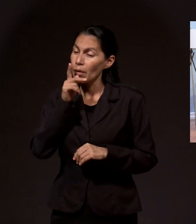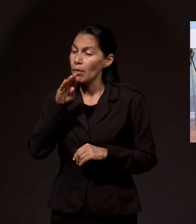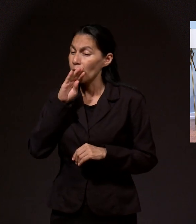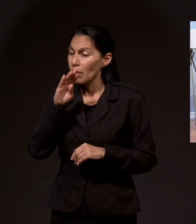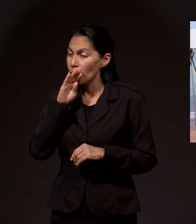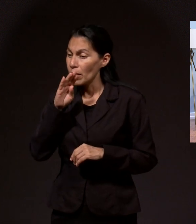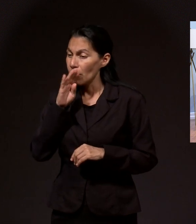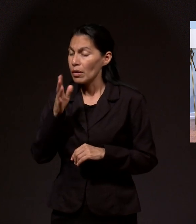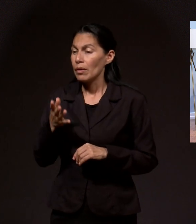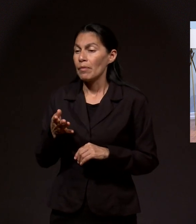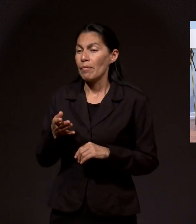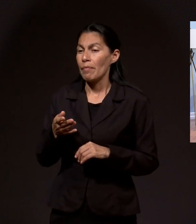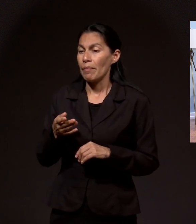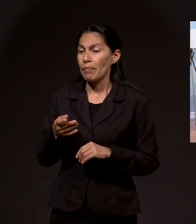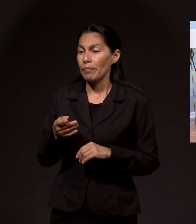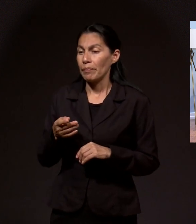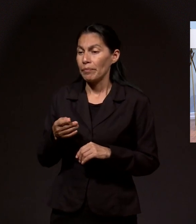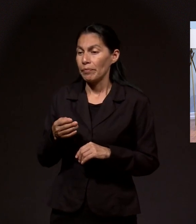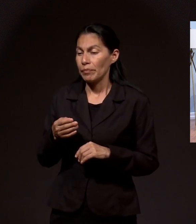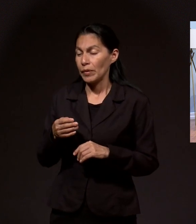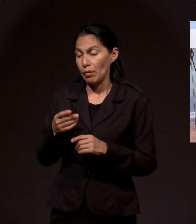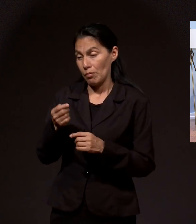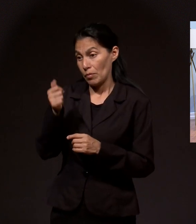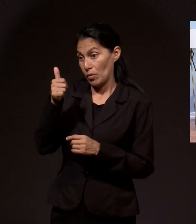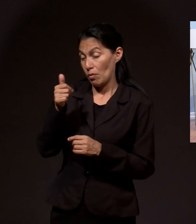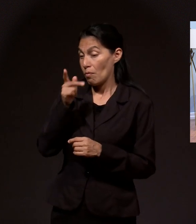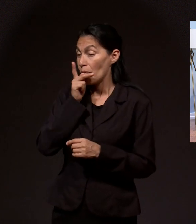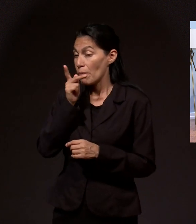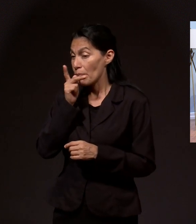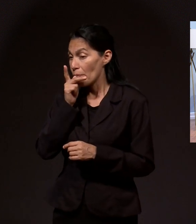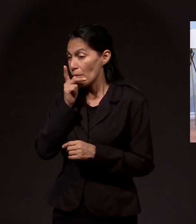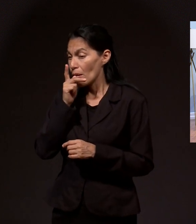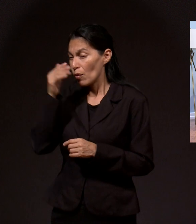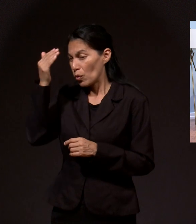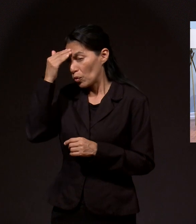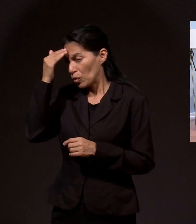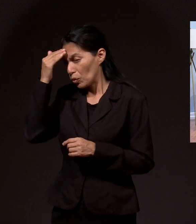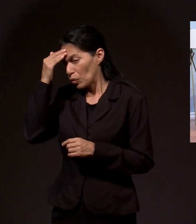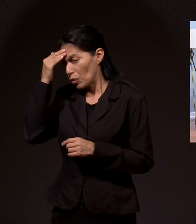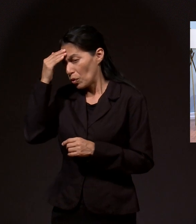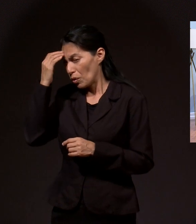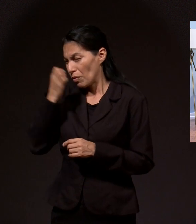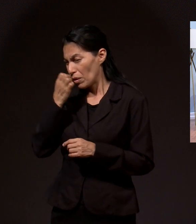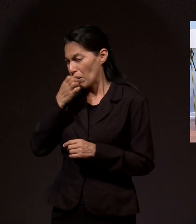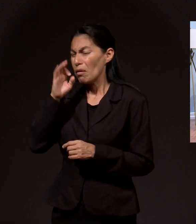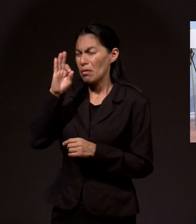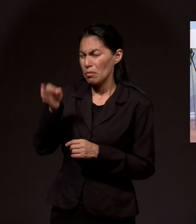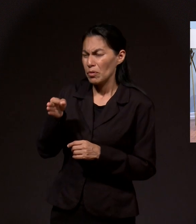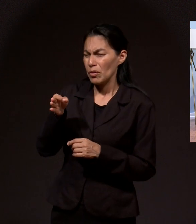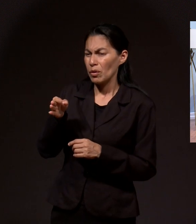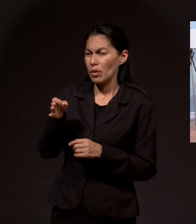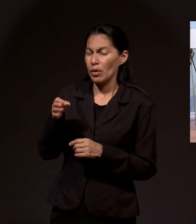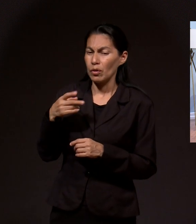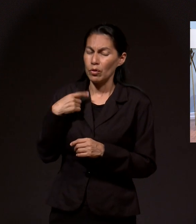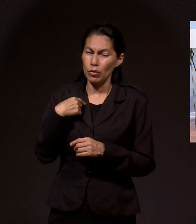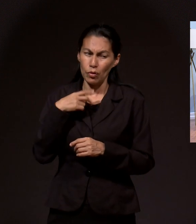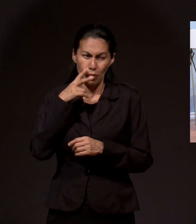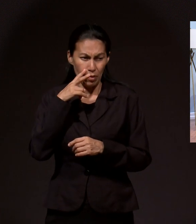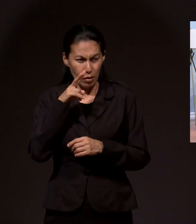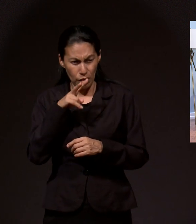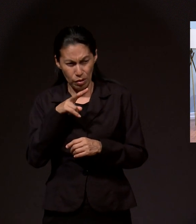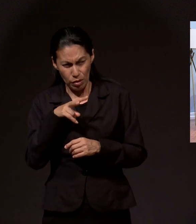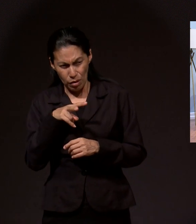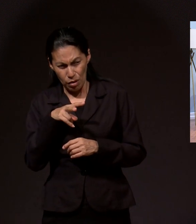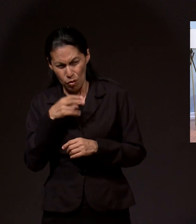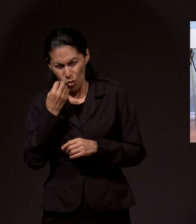a través de mi padre. Él fue el que aceptó primero. Y pues viéndolos a ellos, también aprendí